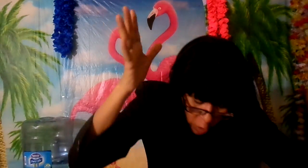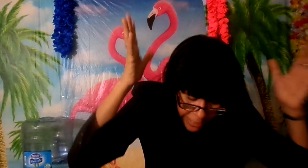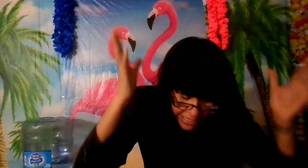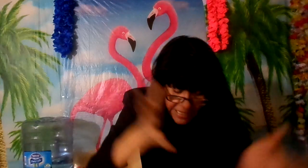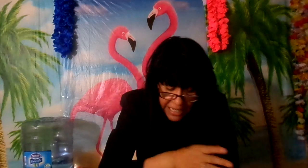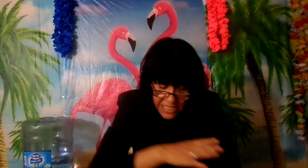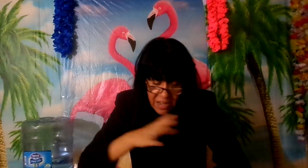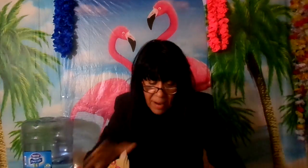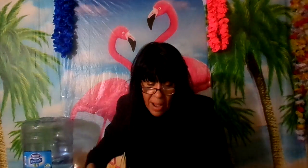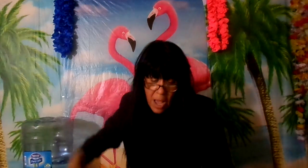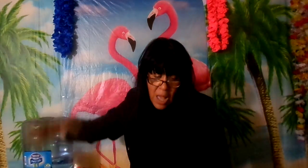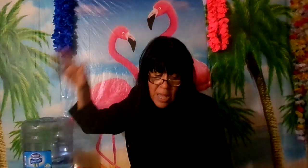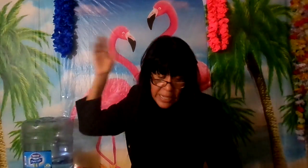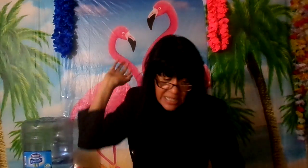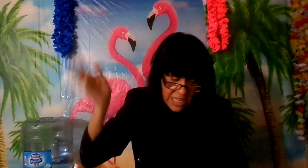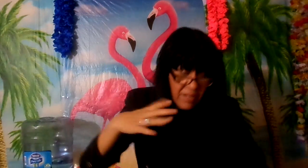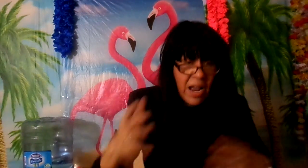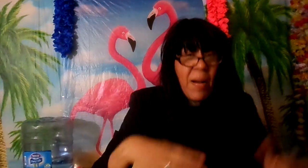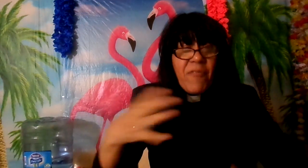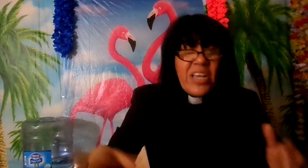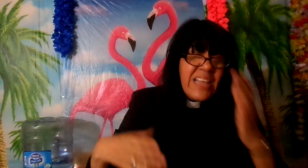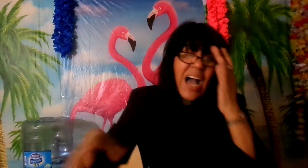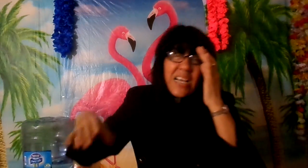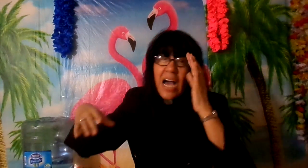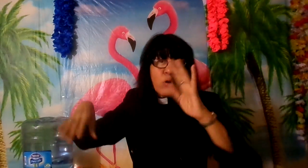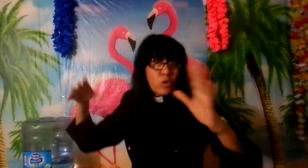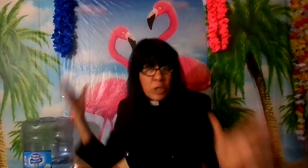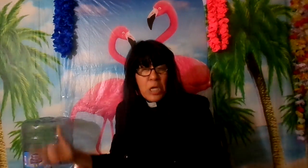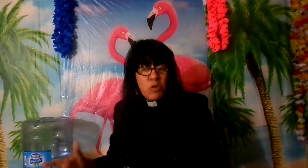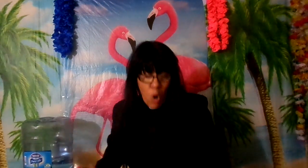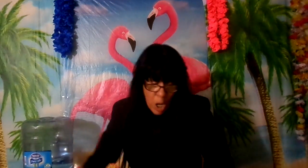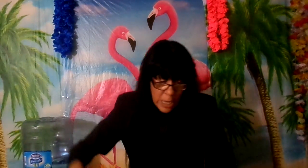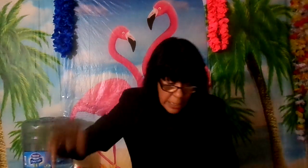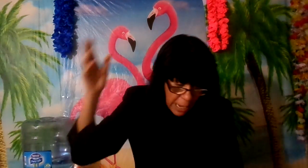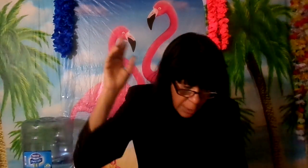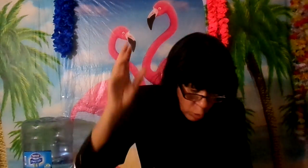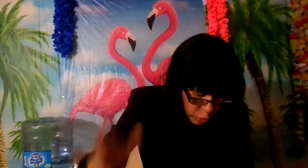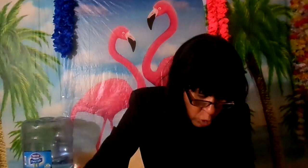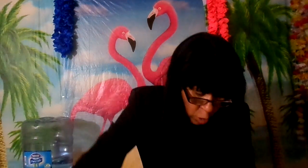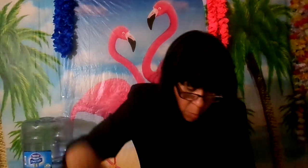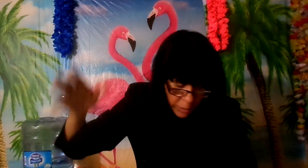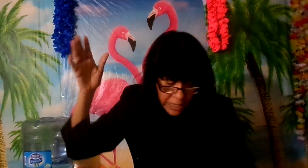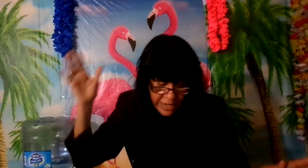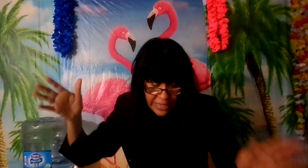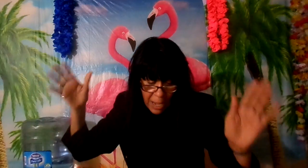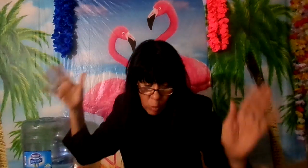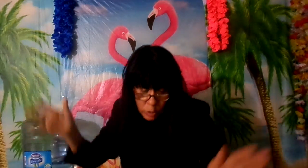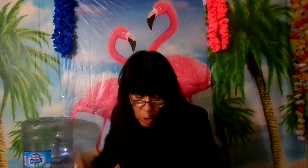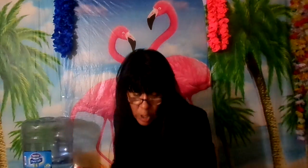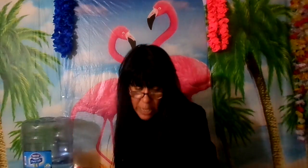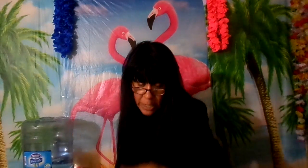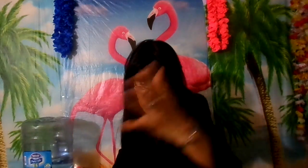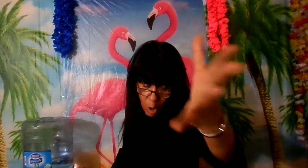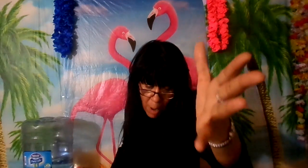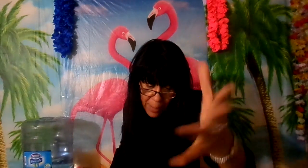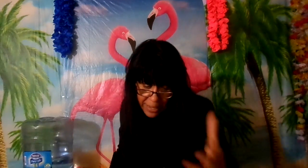reyes que celebraban que celebraban fiestas a los niños a los niños como en el rey Augusto en Roma para